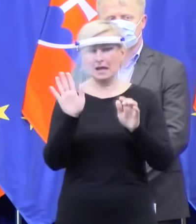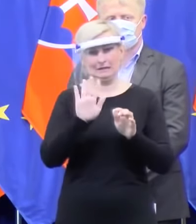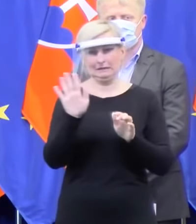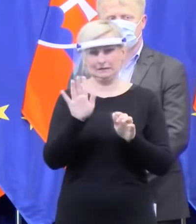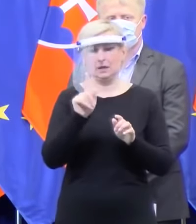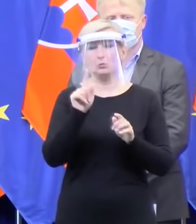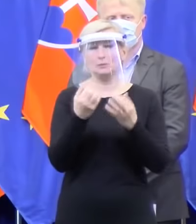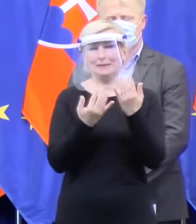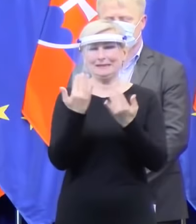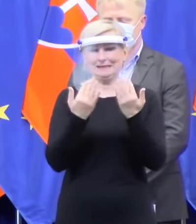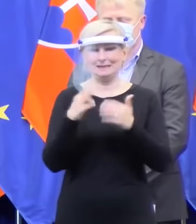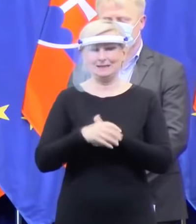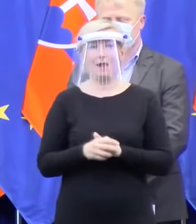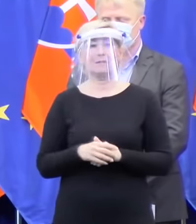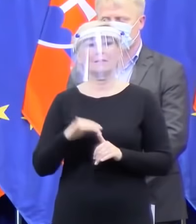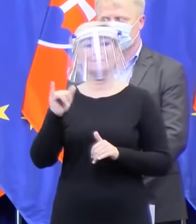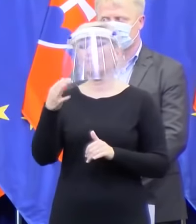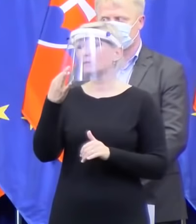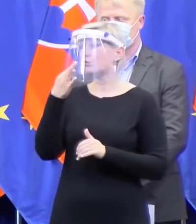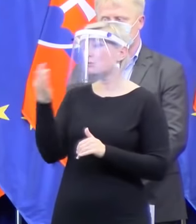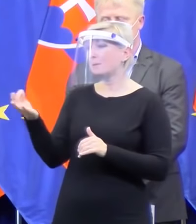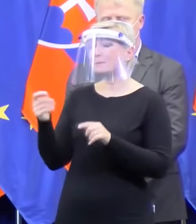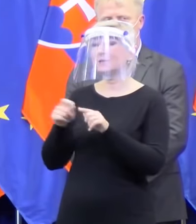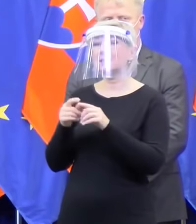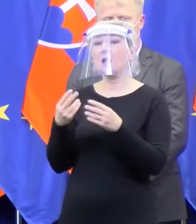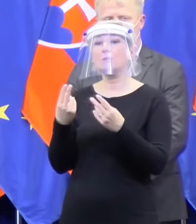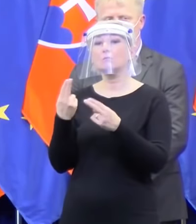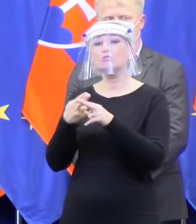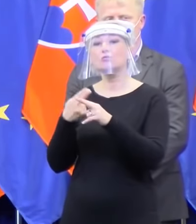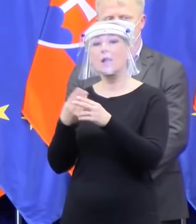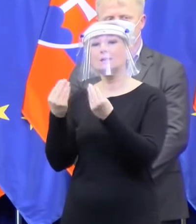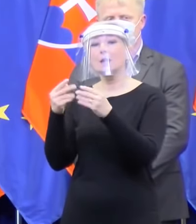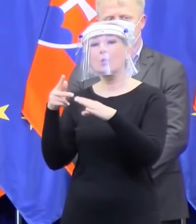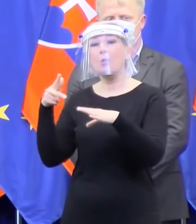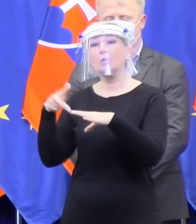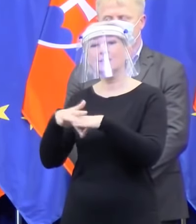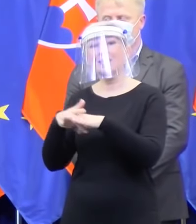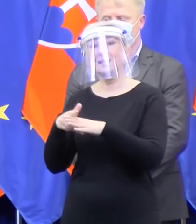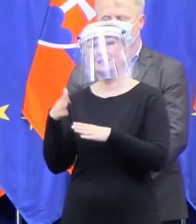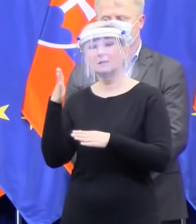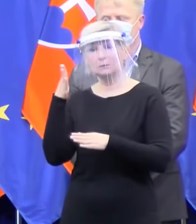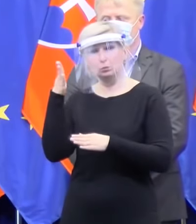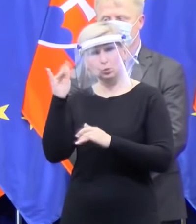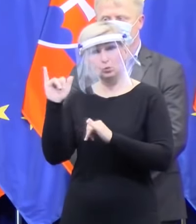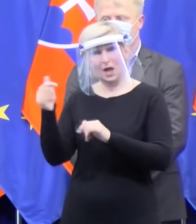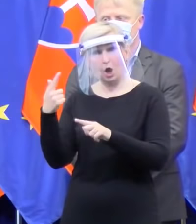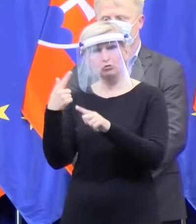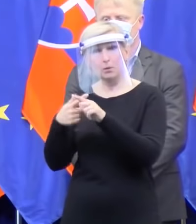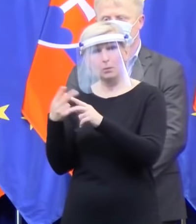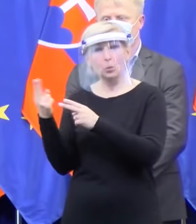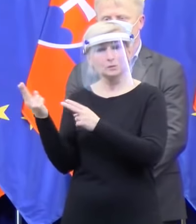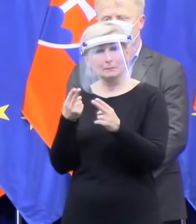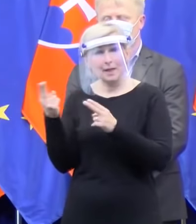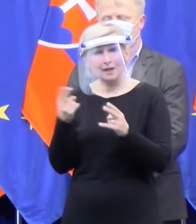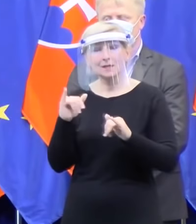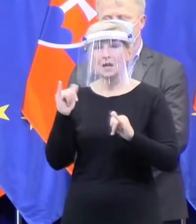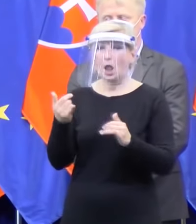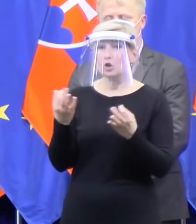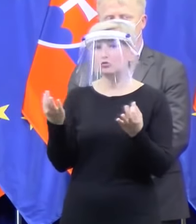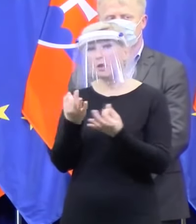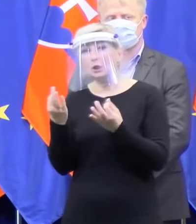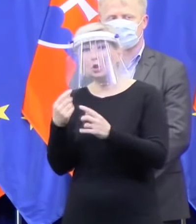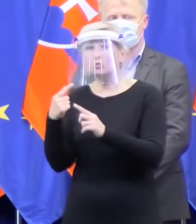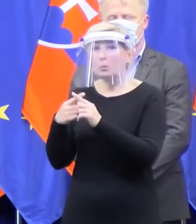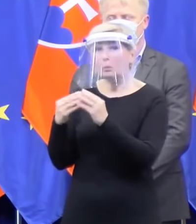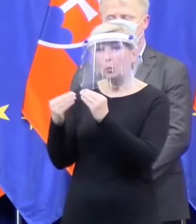ešte dobežia? Ten materiál príde na Slovensko alebo budete nejaké zmluvy ešte rozväzovať? Viete,